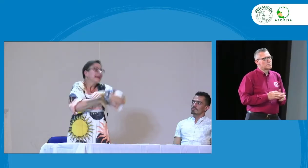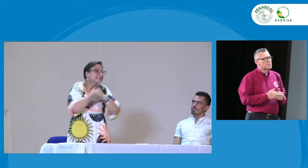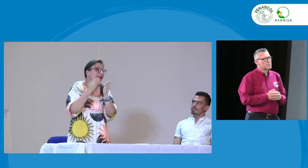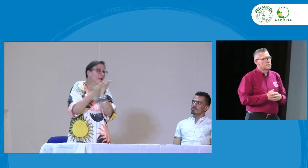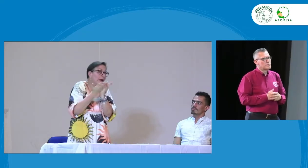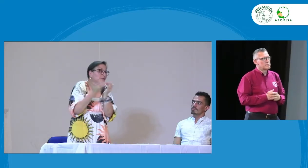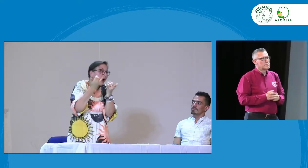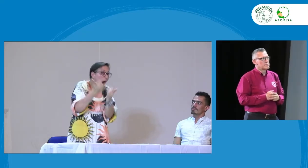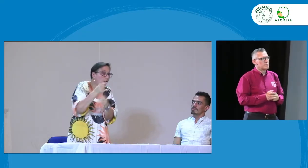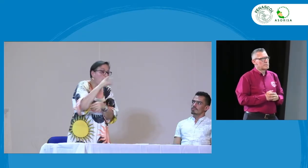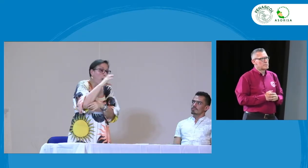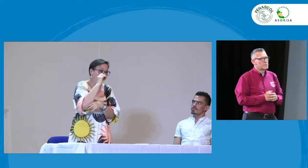Ministerio de Educación